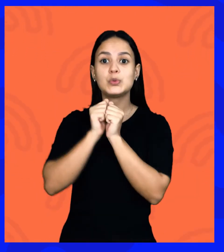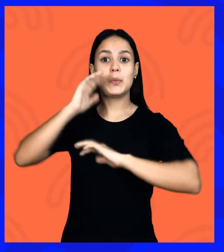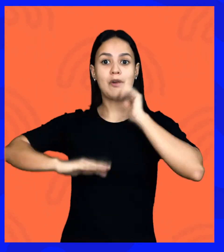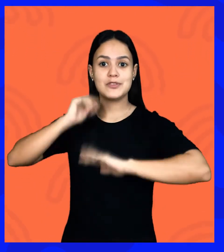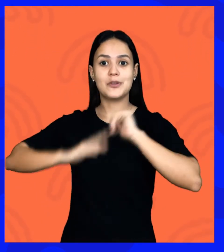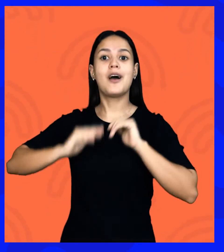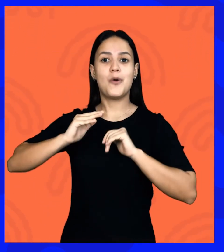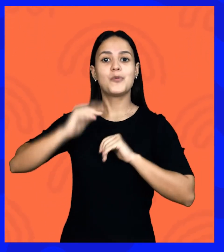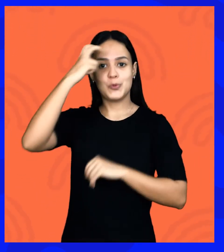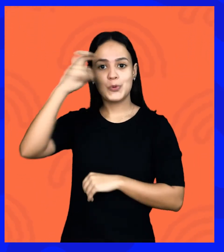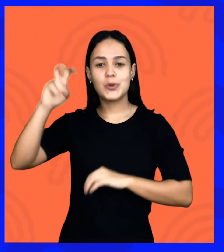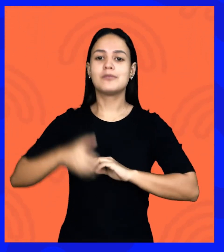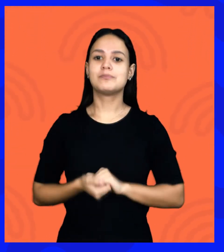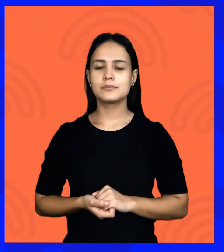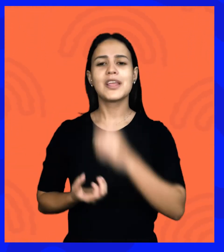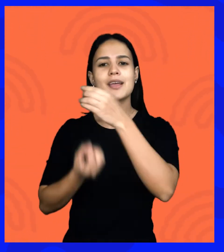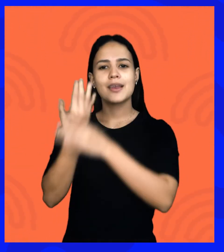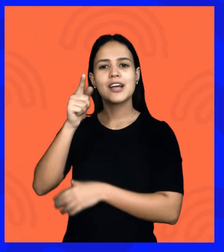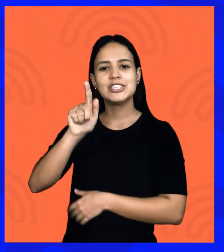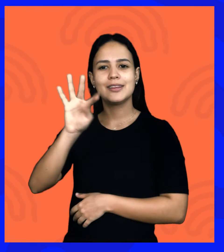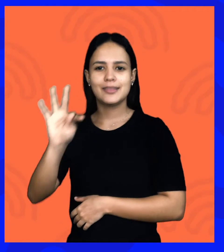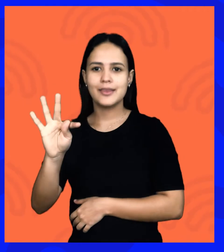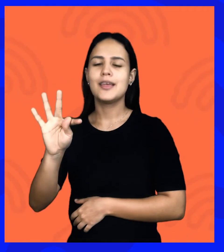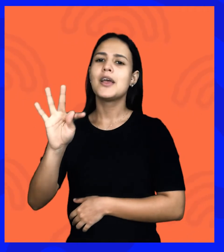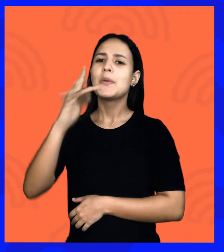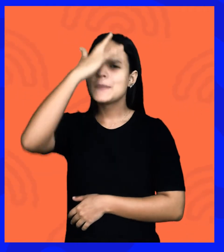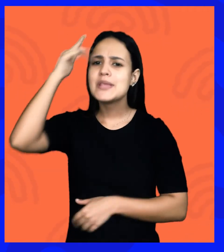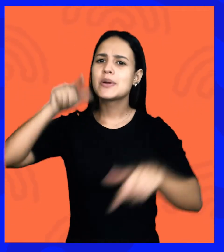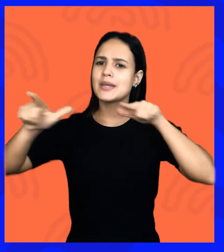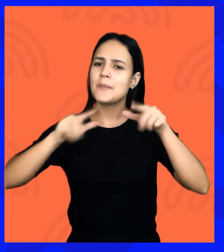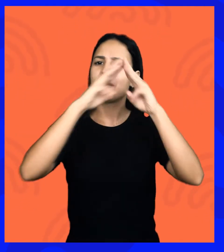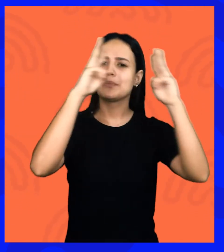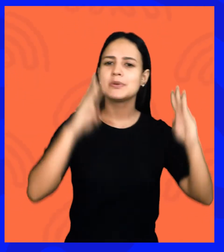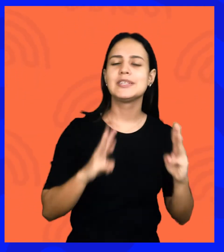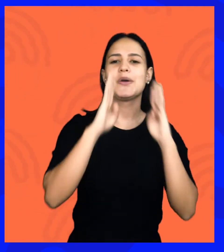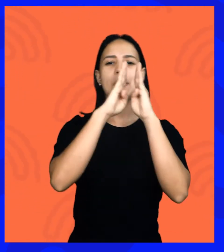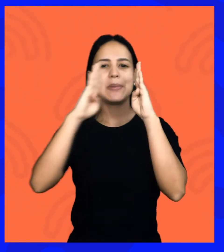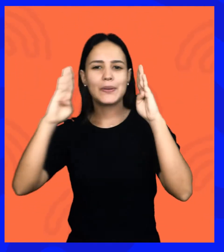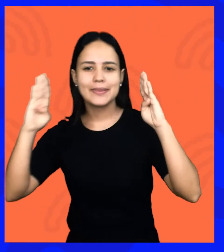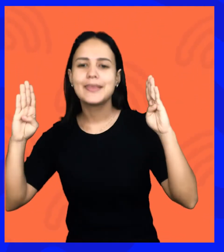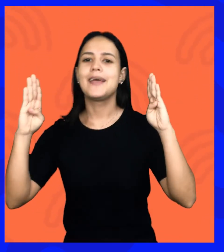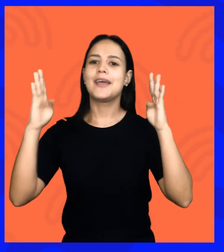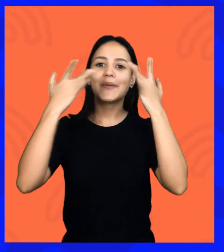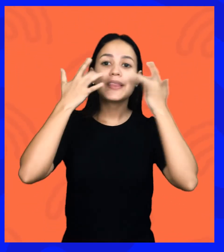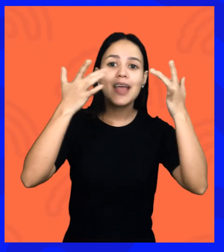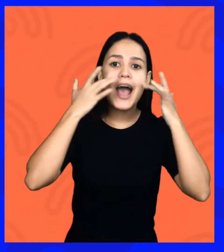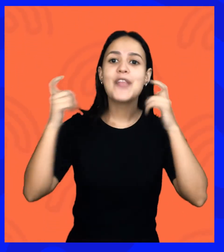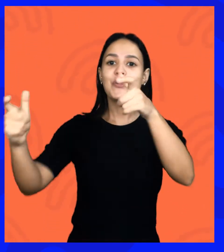GTs com o pessoal dos museus, das bibliotecas, dos teatros, equipamentos culturais, todos encontrarem